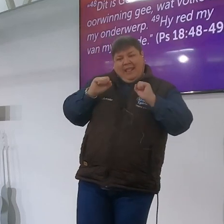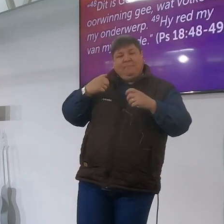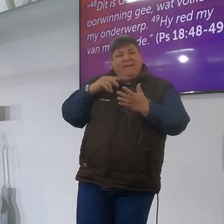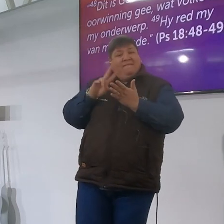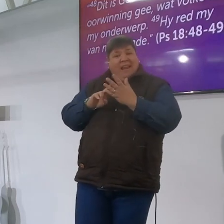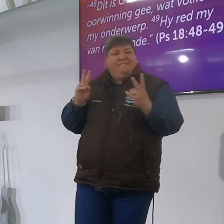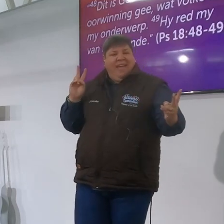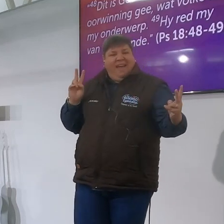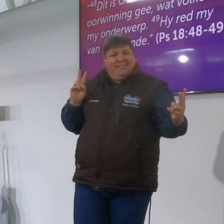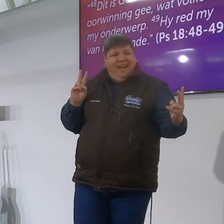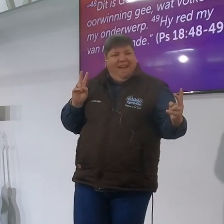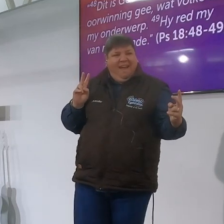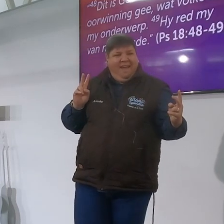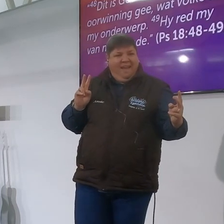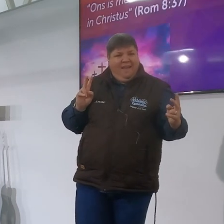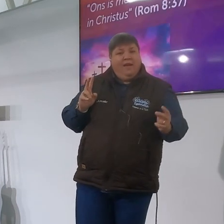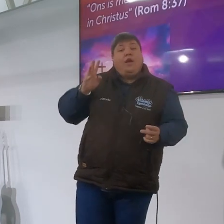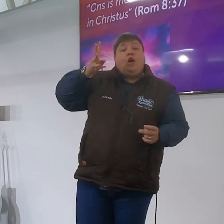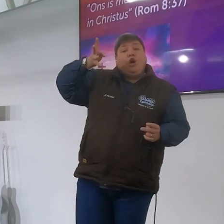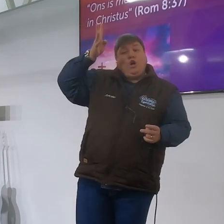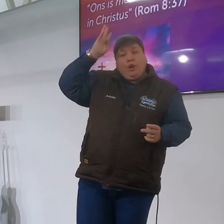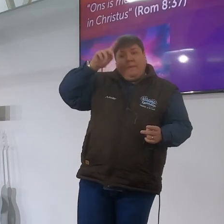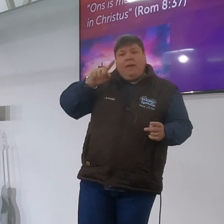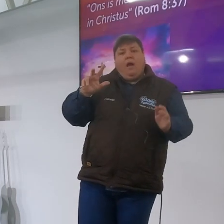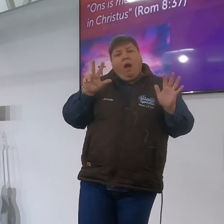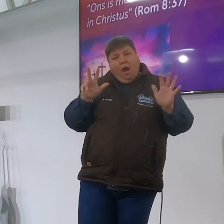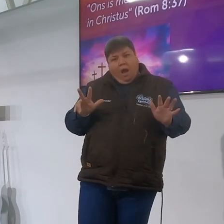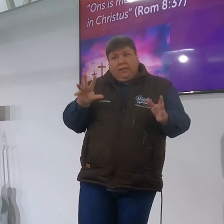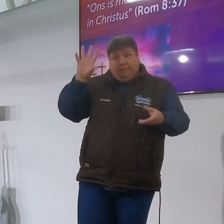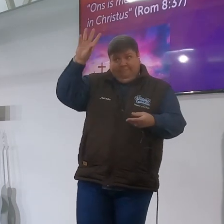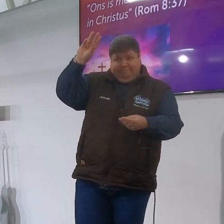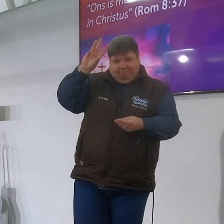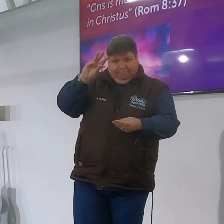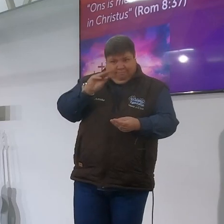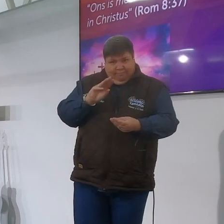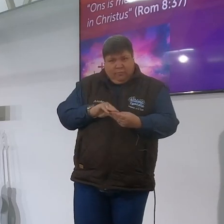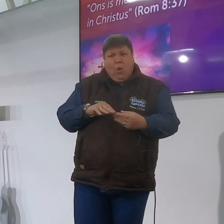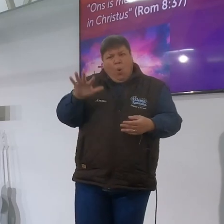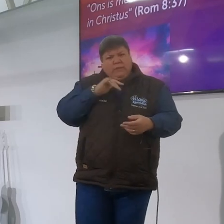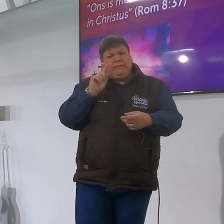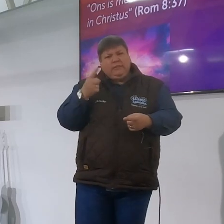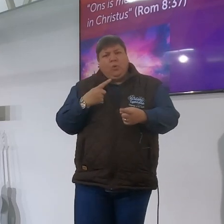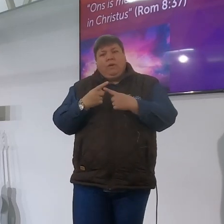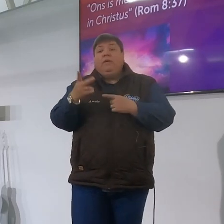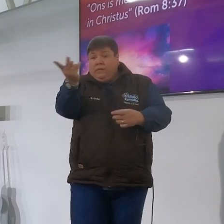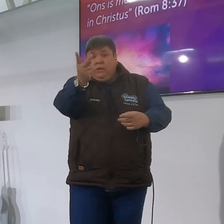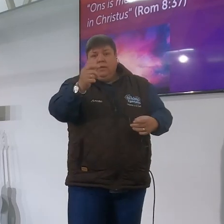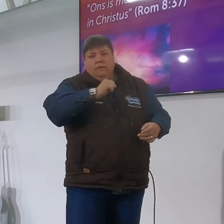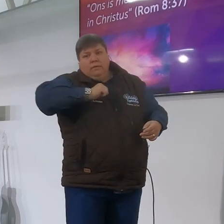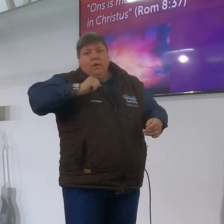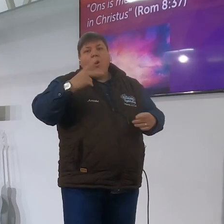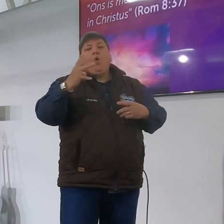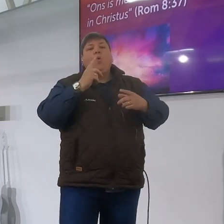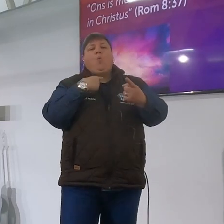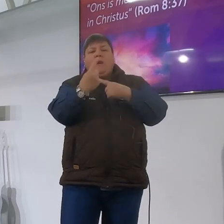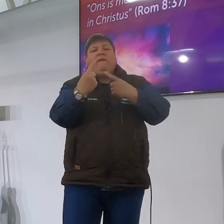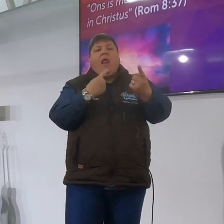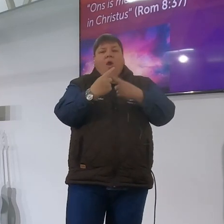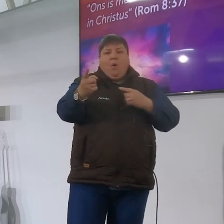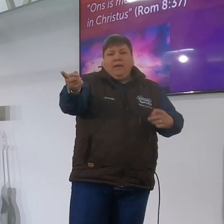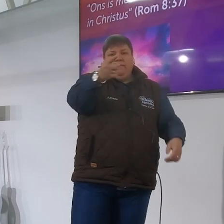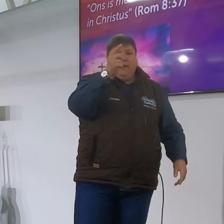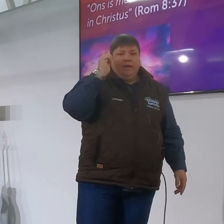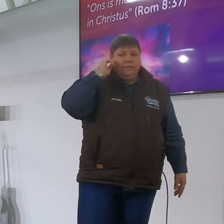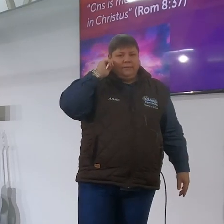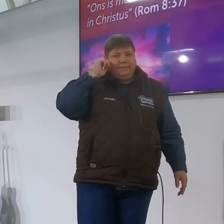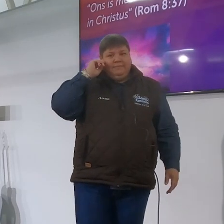vijande nou want ons dit sal met Romeine 8 sê om te sê weet jy ons is meerdes oorwinnaars stamt nie die oude langs en sê jy is meerdes oorwinnaar in